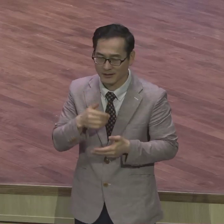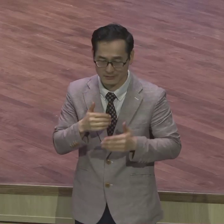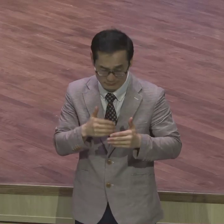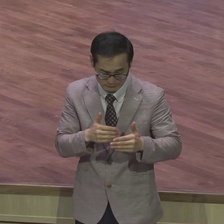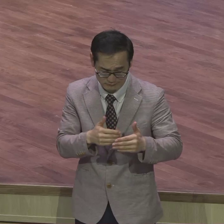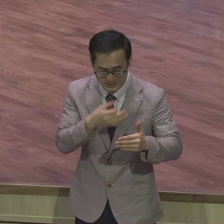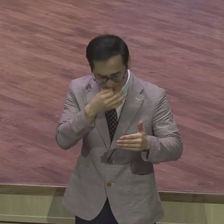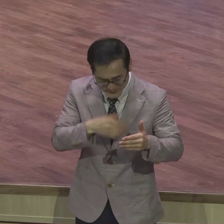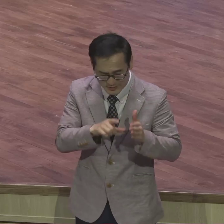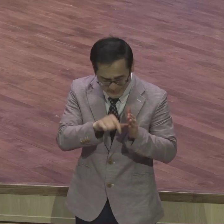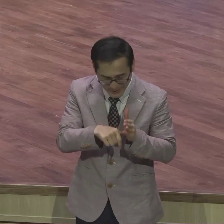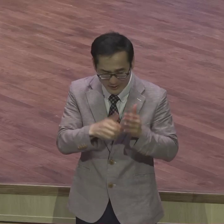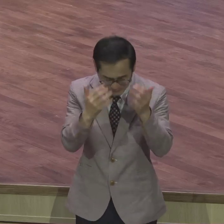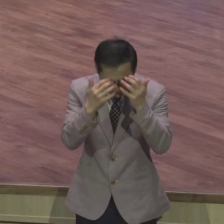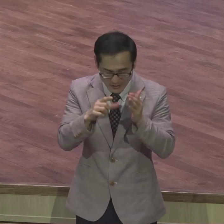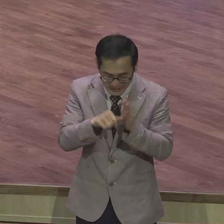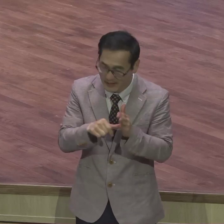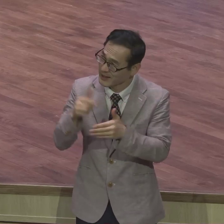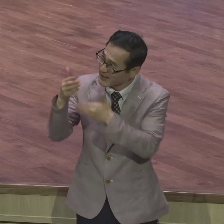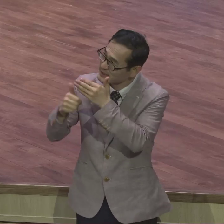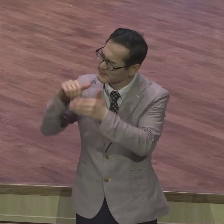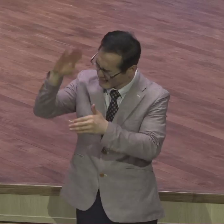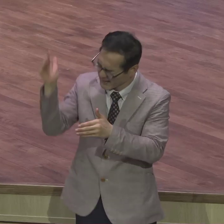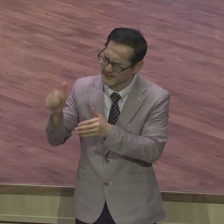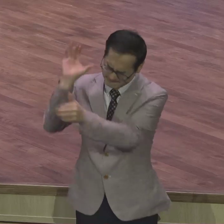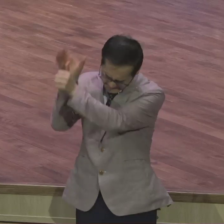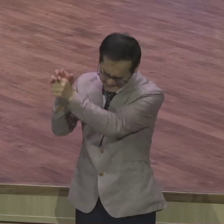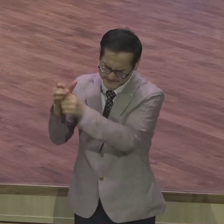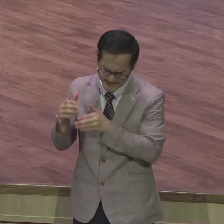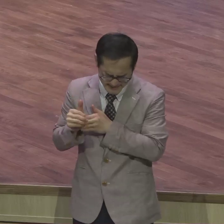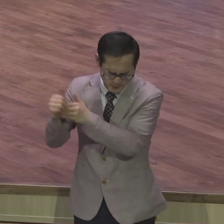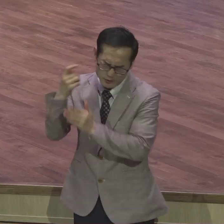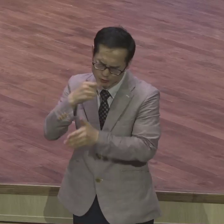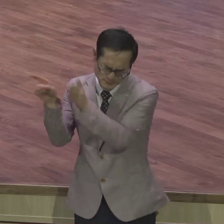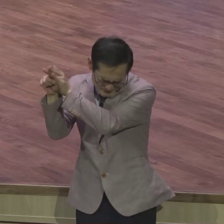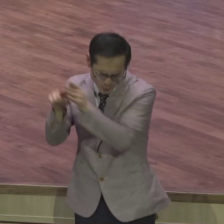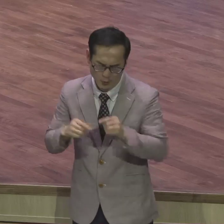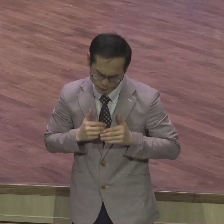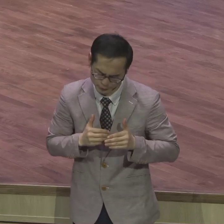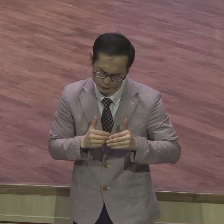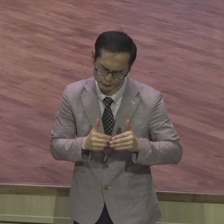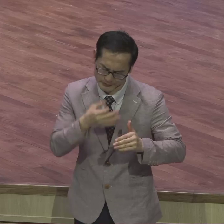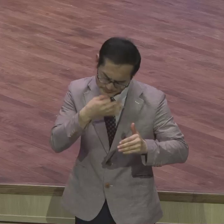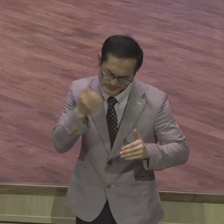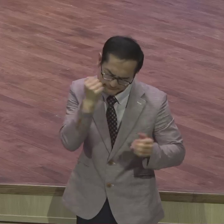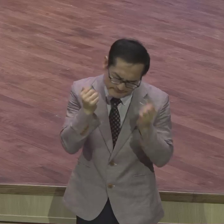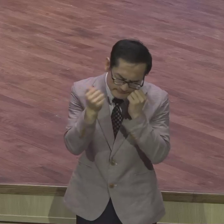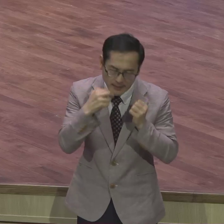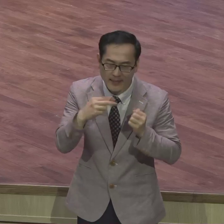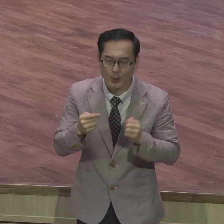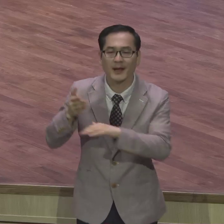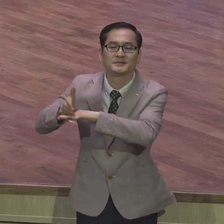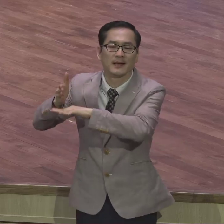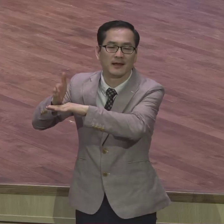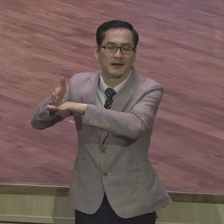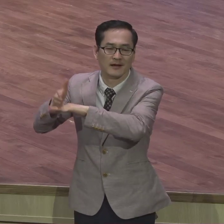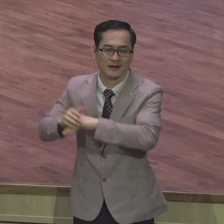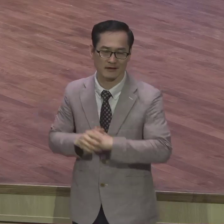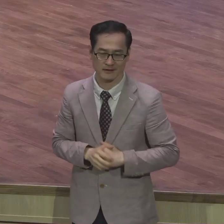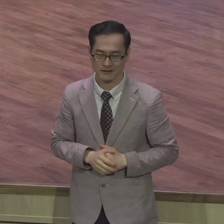감사가 나와요 하나님 감사합니다 감사, 감사가 나와요 이런 절대주권적 신앙